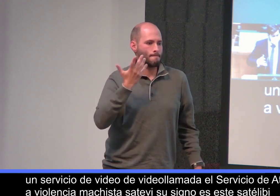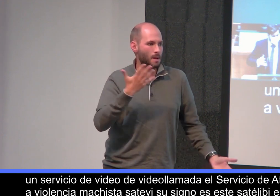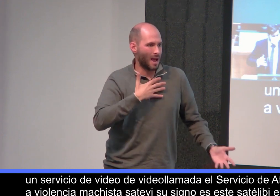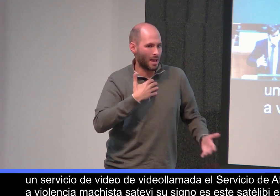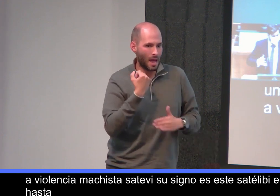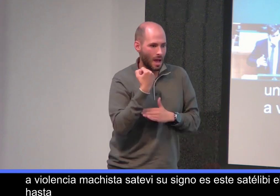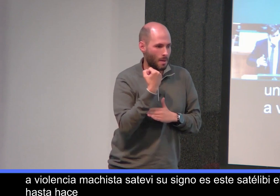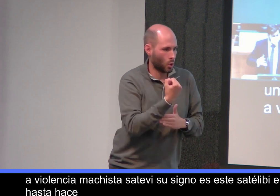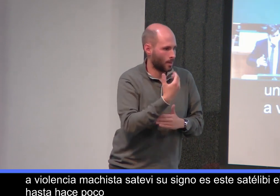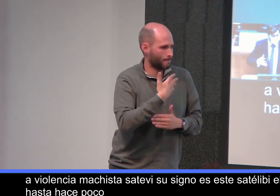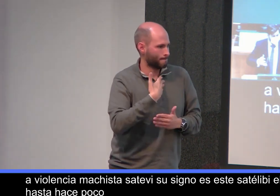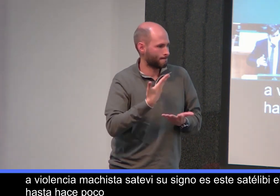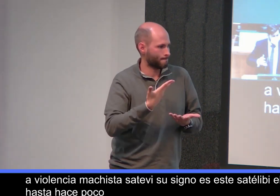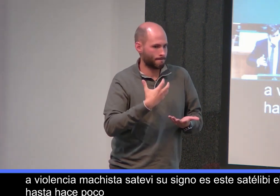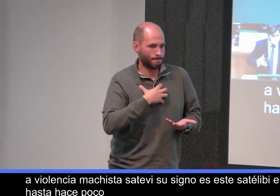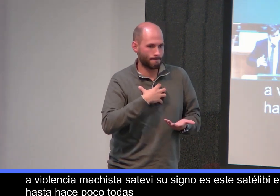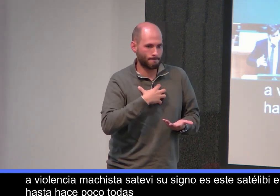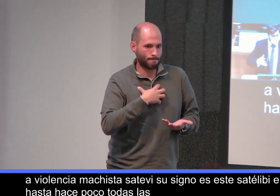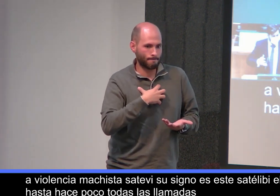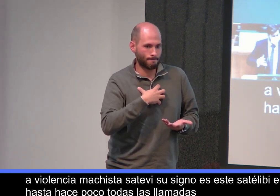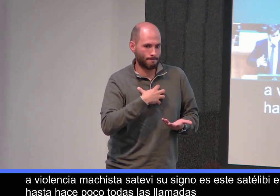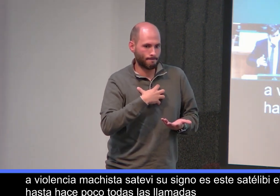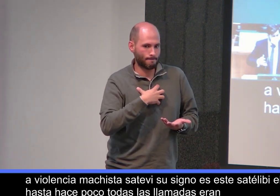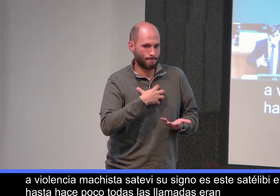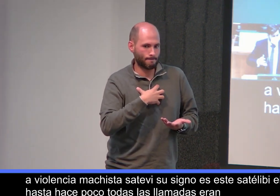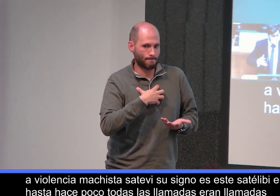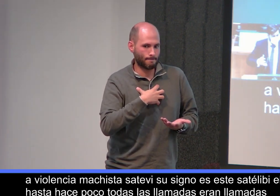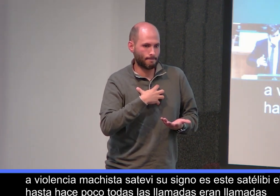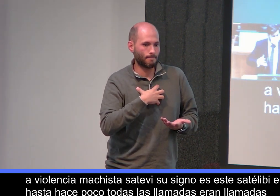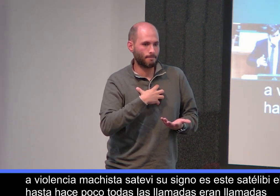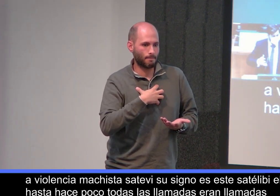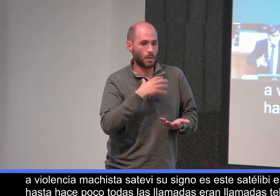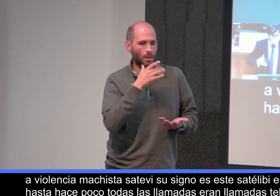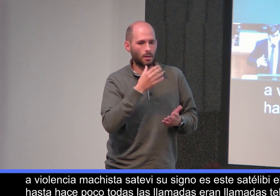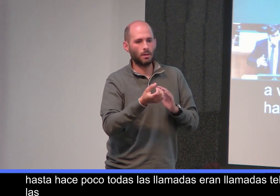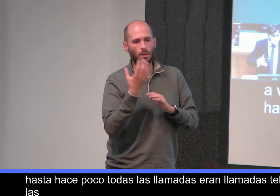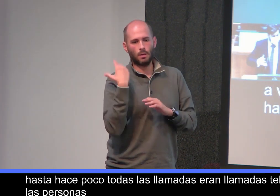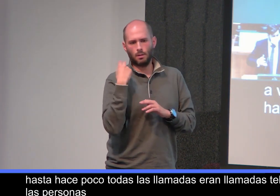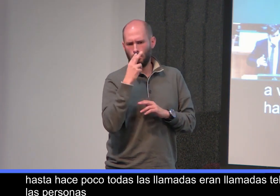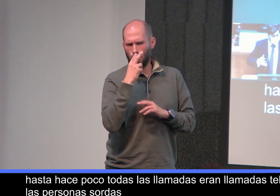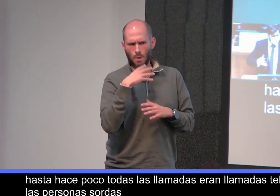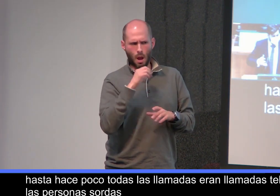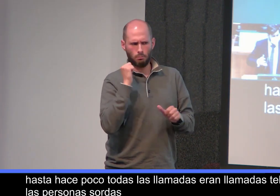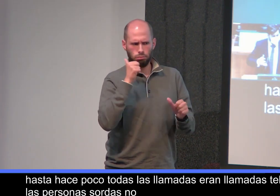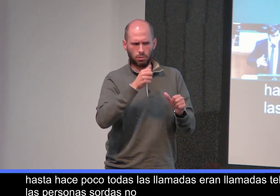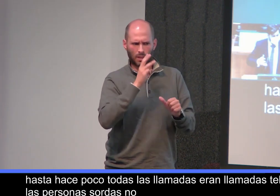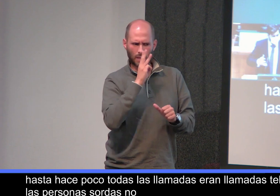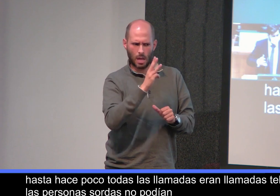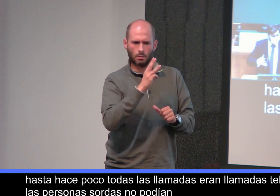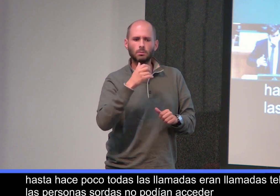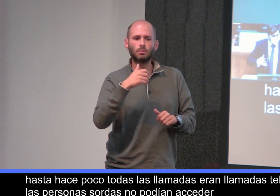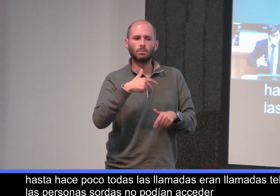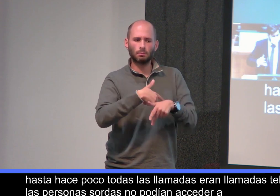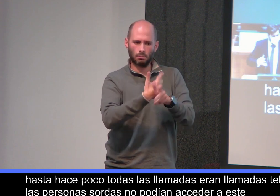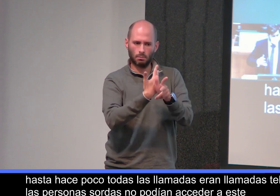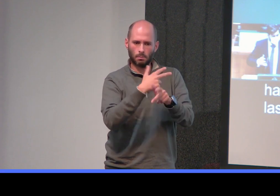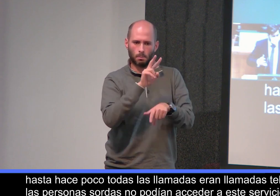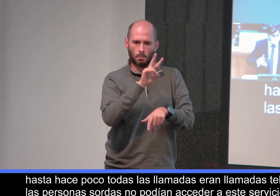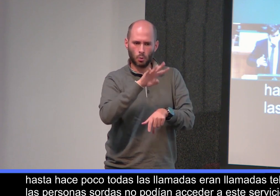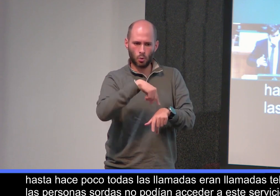poco, todas las llamadas eran llamadas telefónicas. Las personas sordas no podían acceder a este servicio y ya desde hace